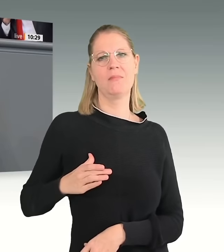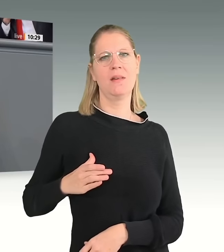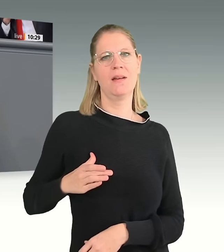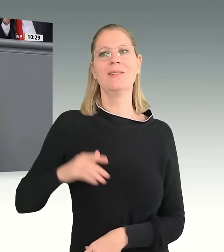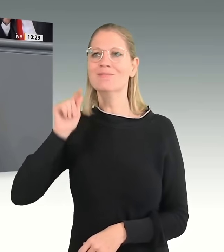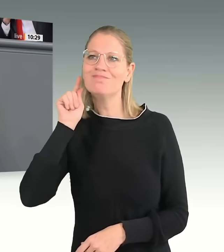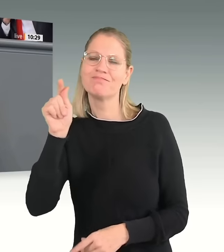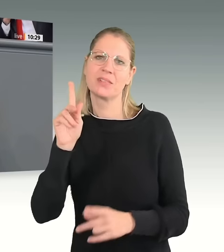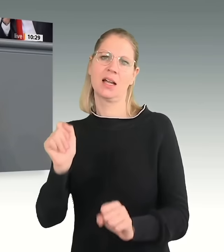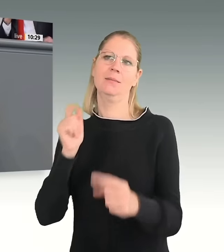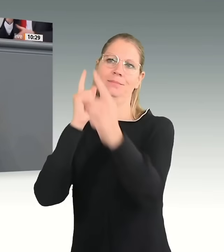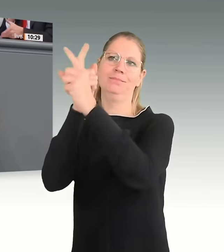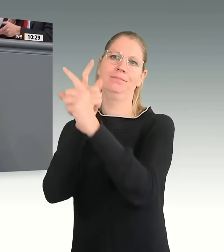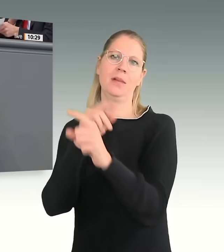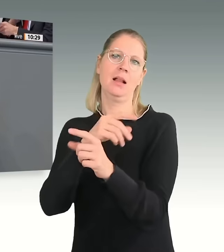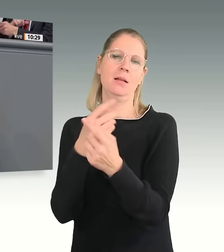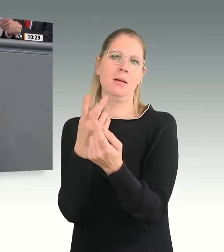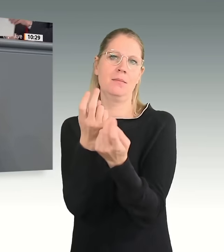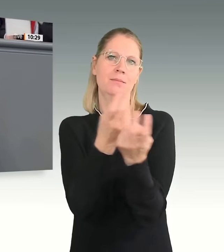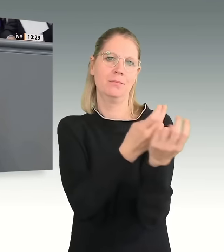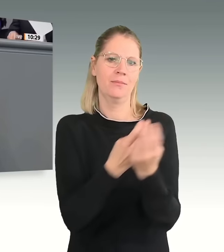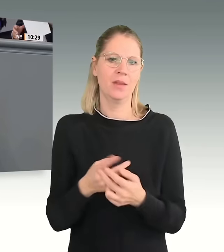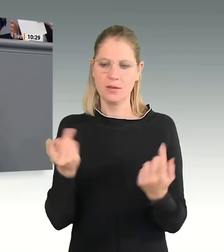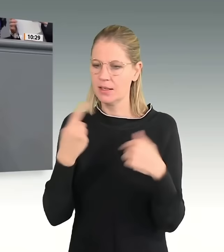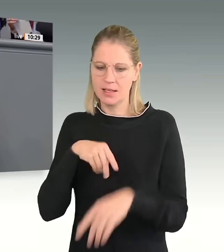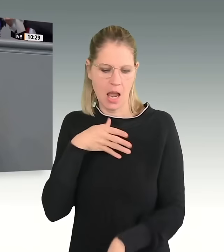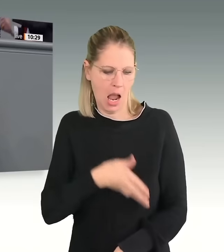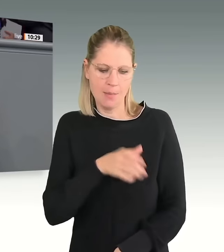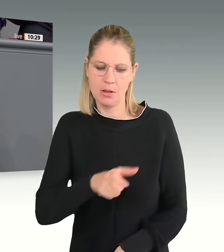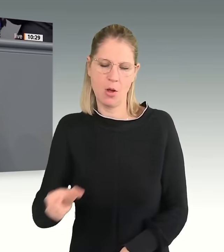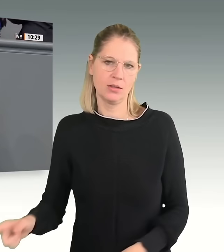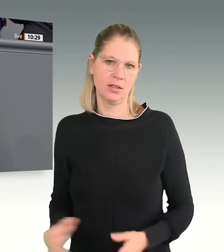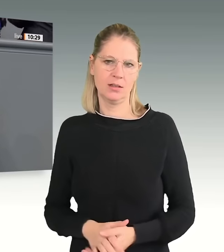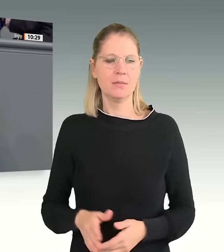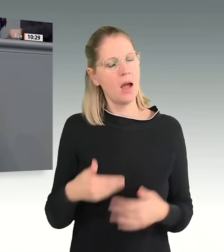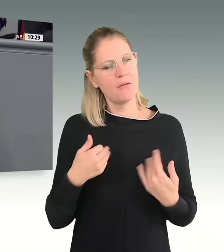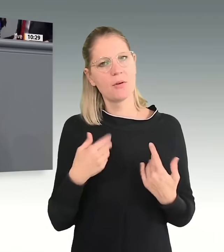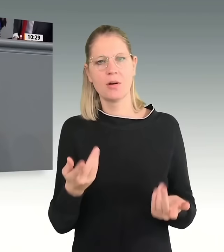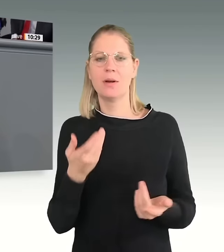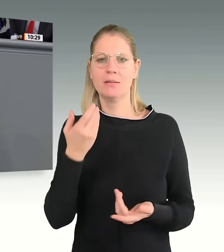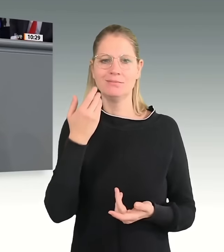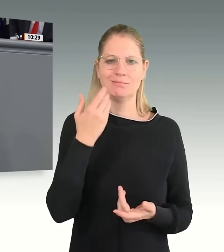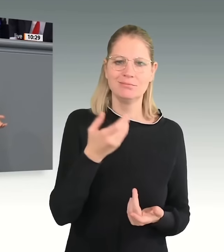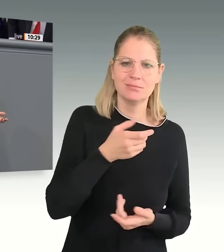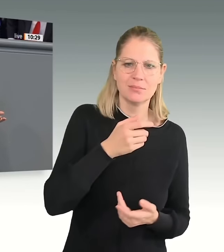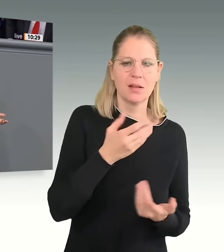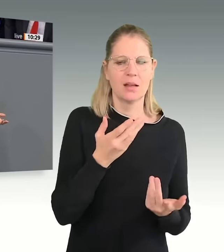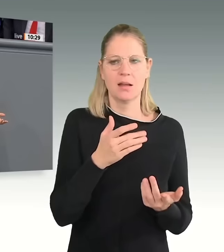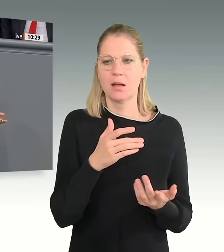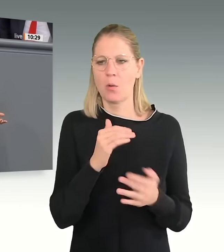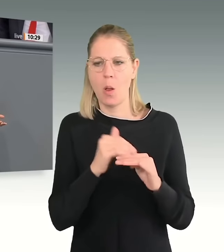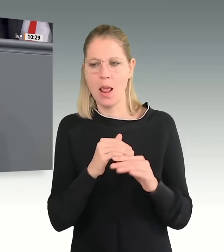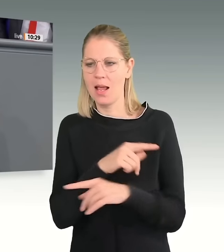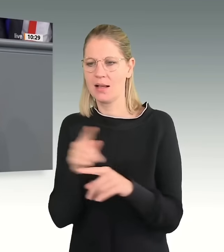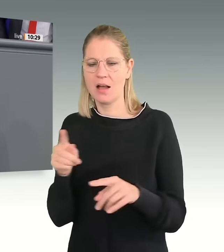Ich würde mich sehr freuen, wenn die Kolleginnen und Kollegen der Union sich dafür einsetzen würden, Fluchtursachen zu